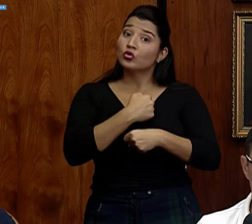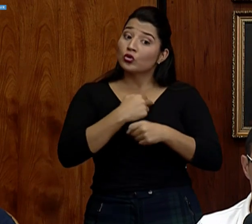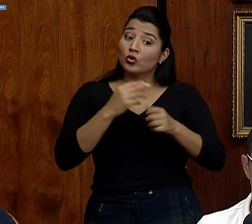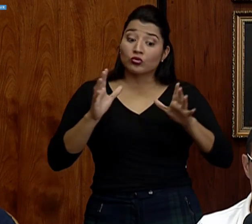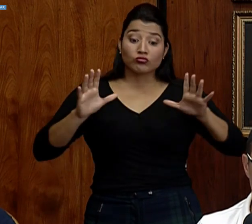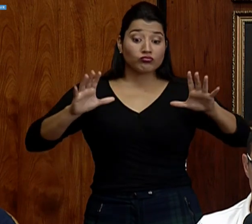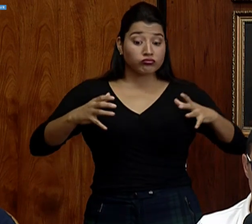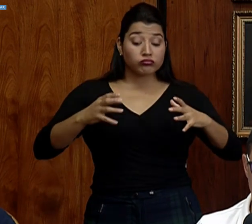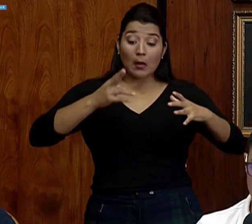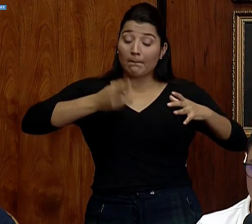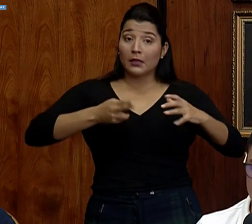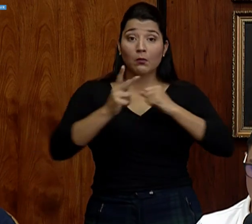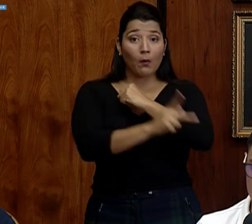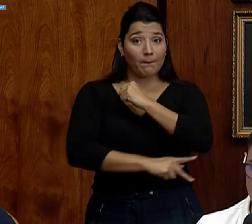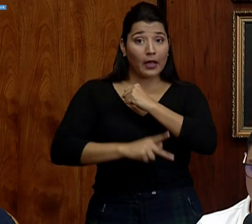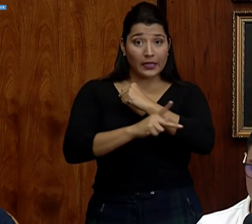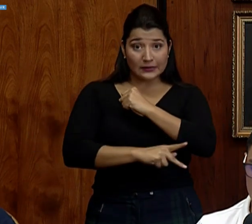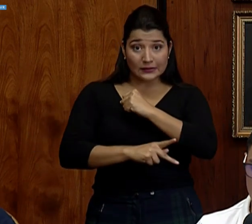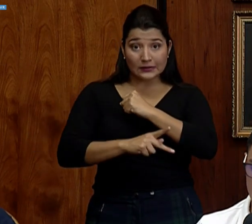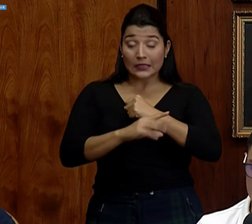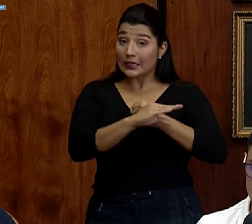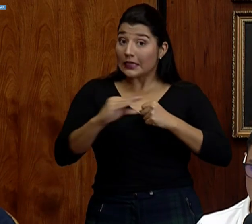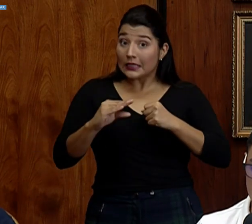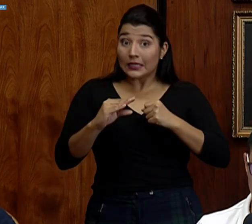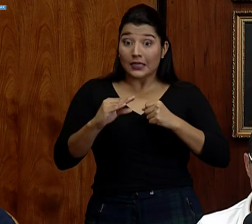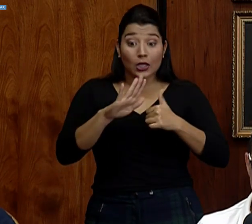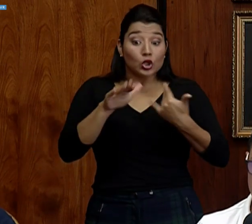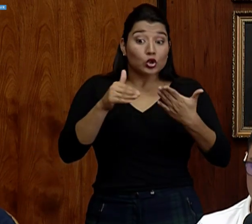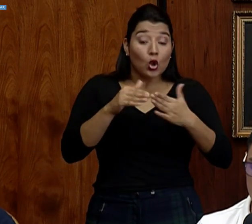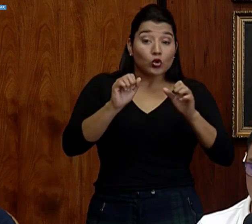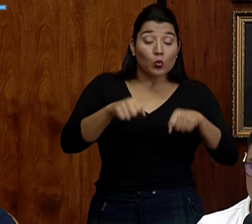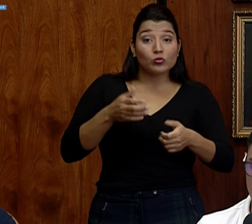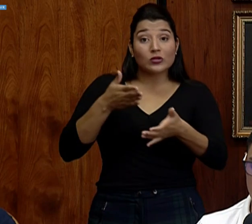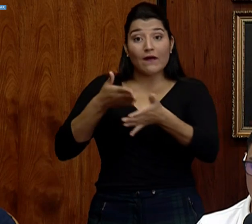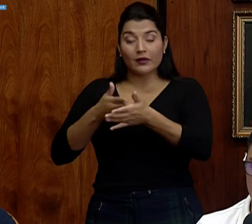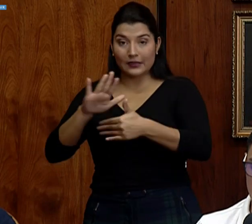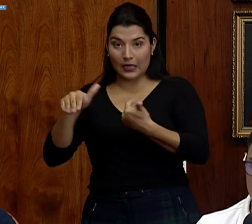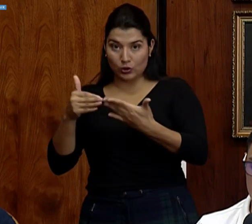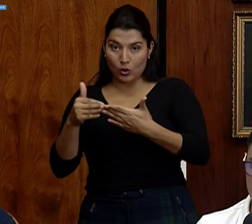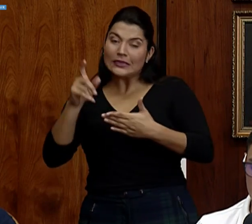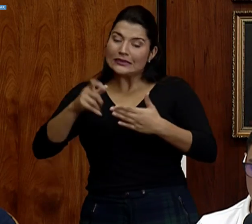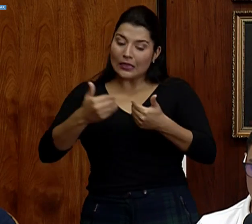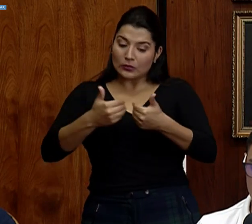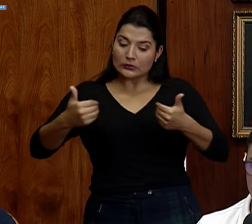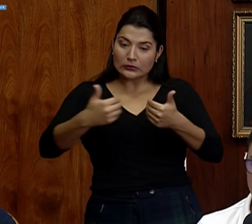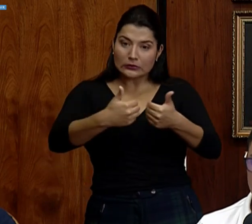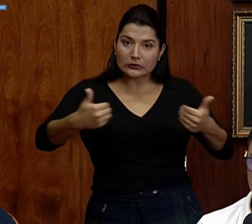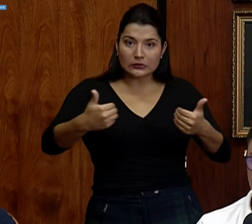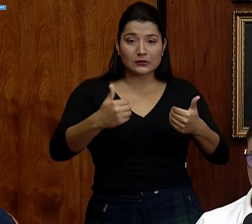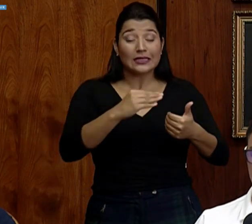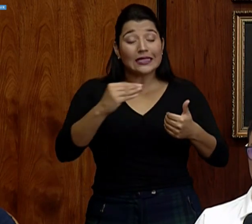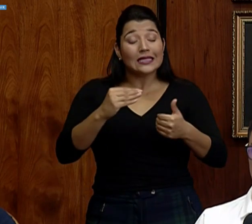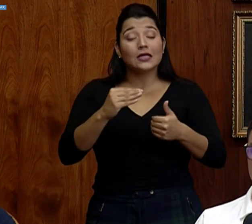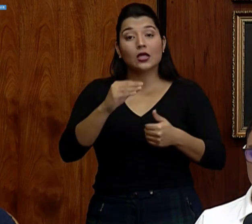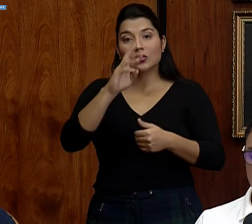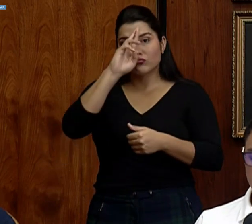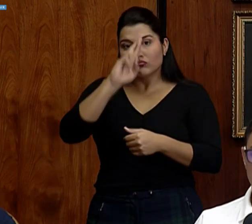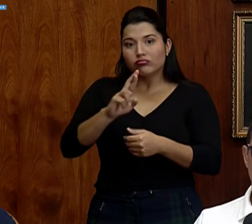al final todos nos afectamos a todos y ocupamos ese distanciamiento social máximo y las medidas de higiene, que incluso,